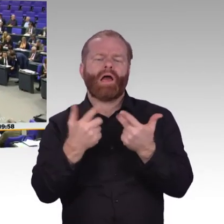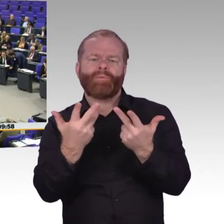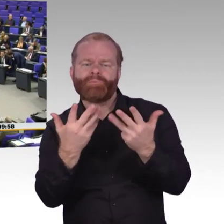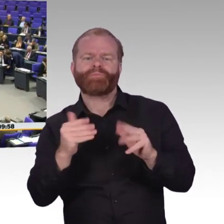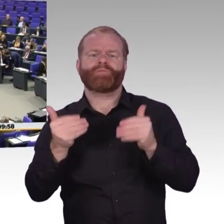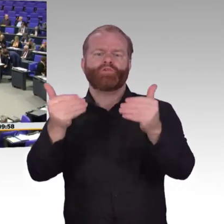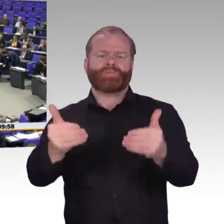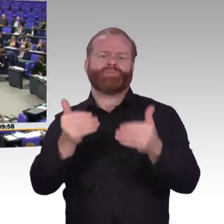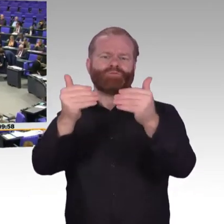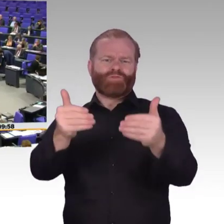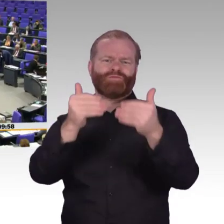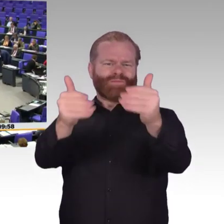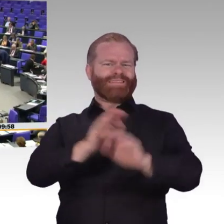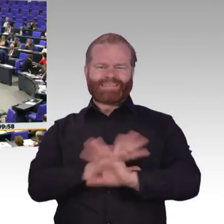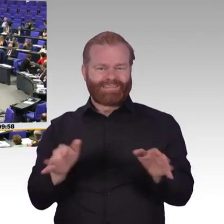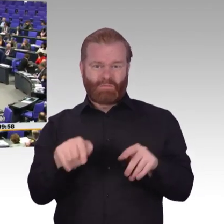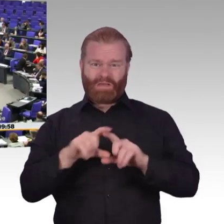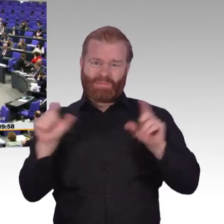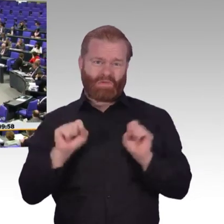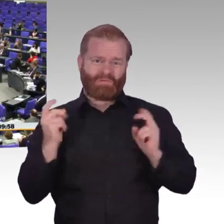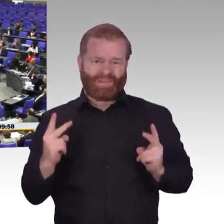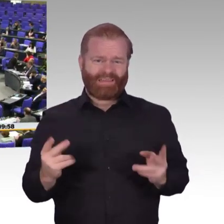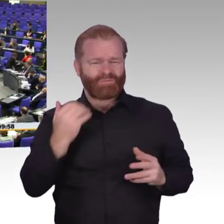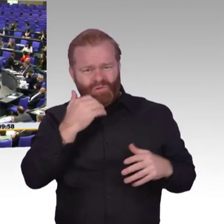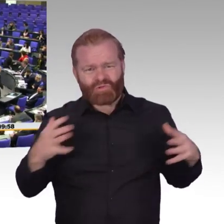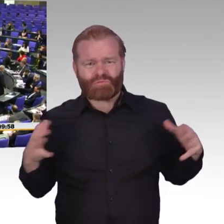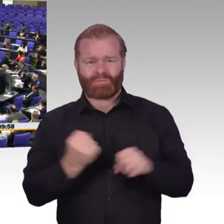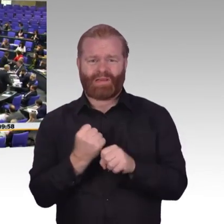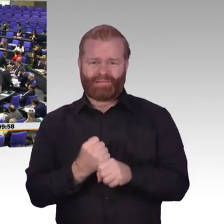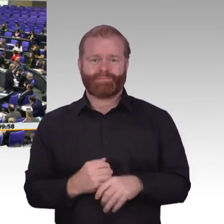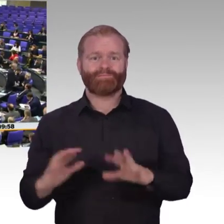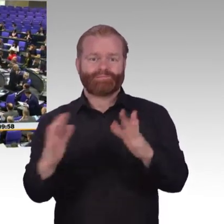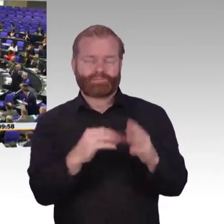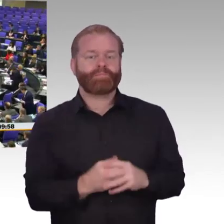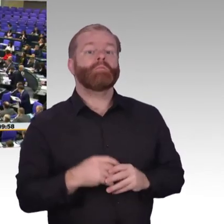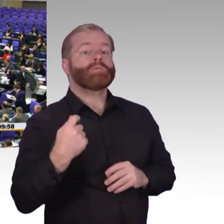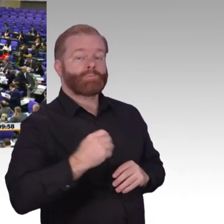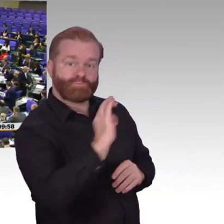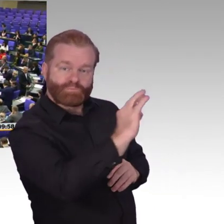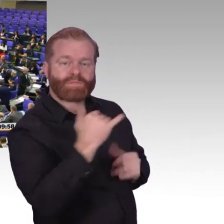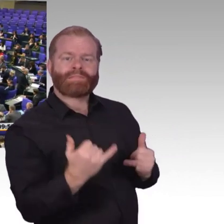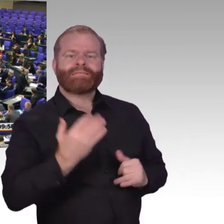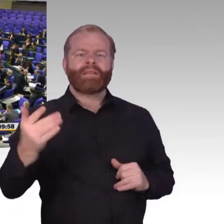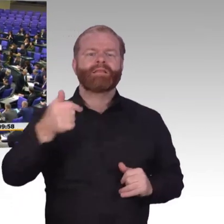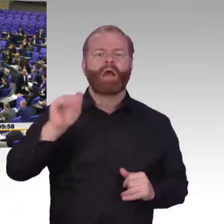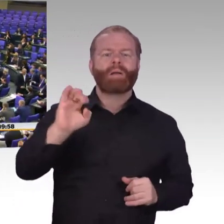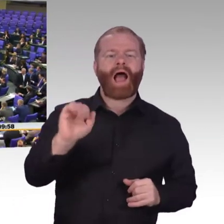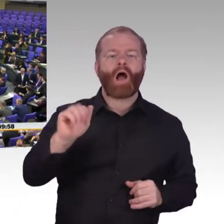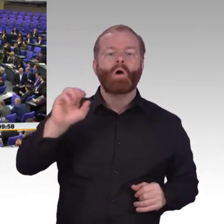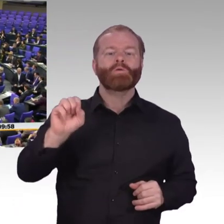Herr Präsident, meine Damen und Herren, was Sie uns hier stolz präsentieren, ist ein mit heißer Nadel genähter Flickenteppich. Es fehlen die wirklich